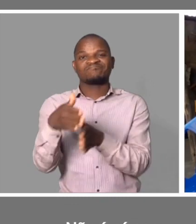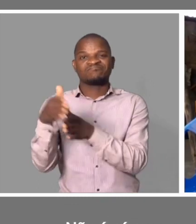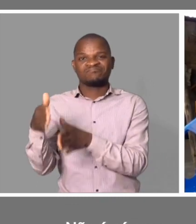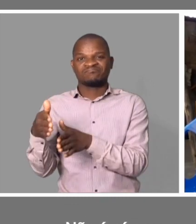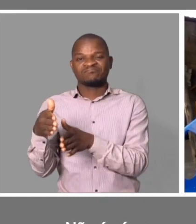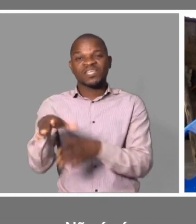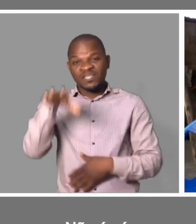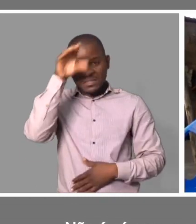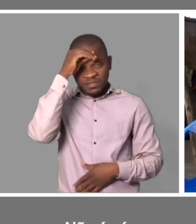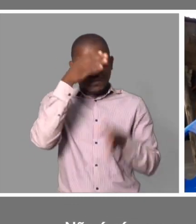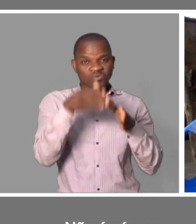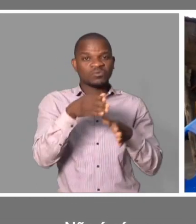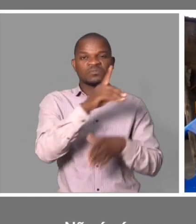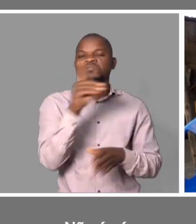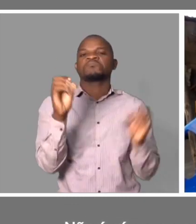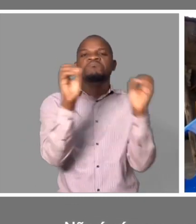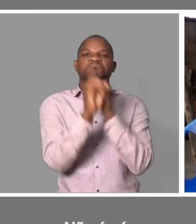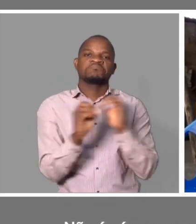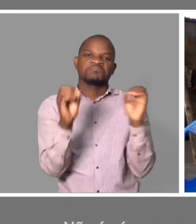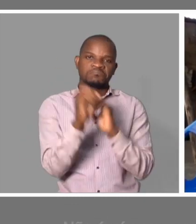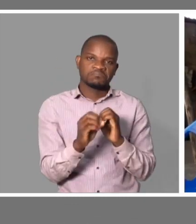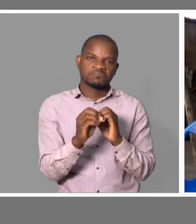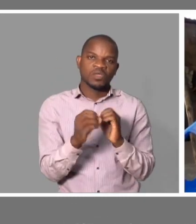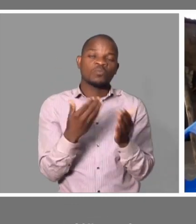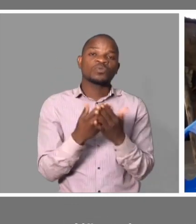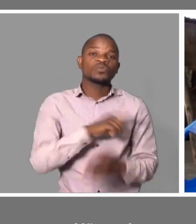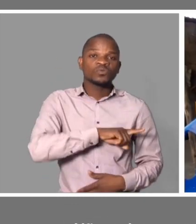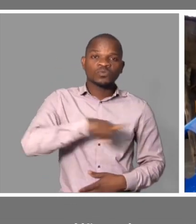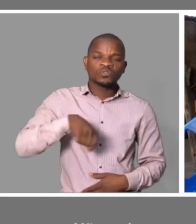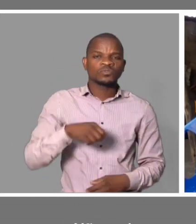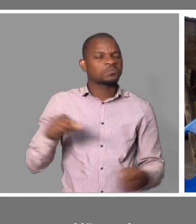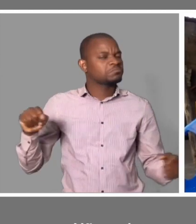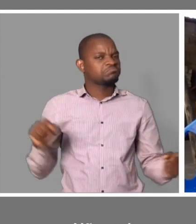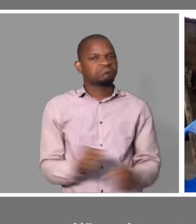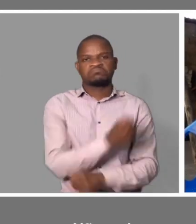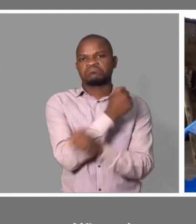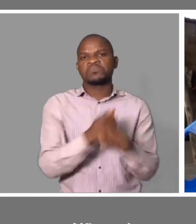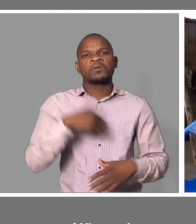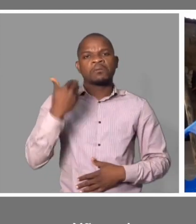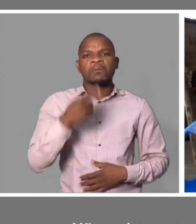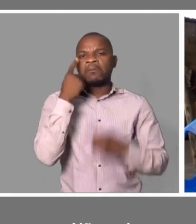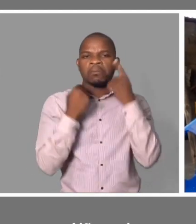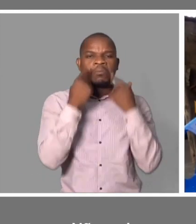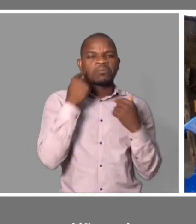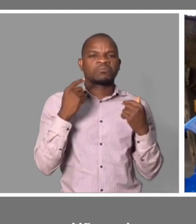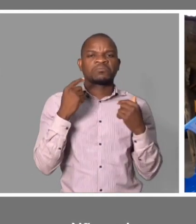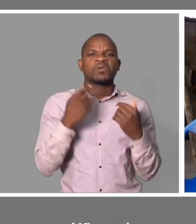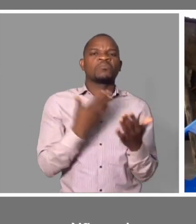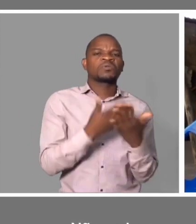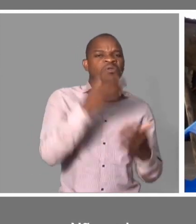não nos entende. Então, nós não podemos estar aí a choramingar de um lado para o outro porque o